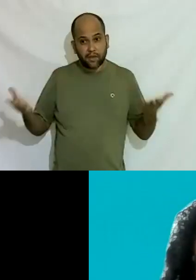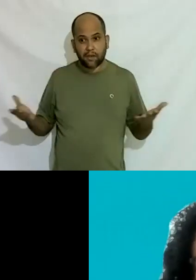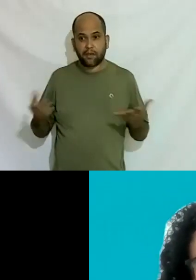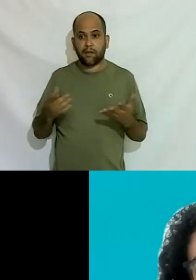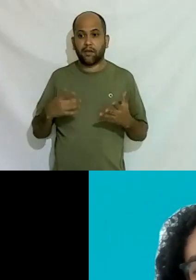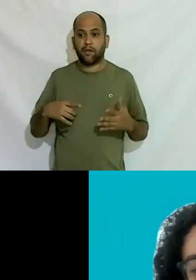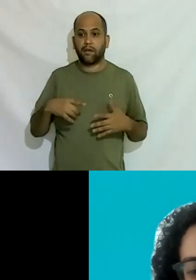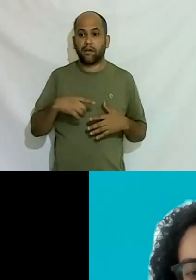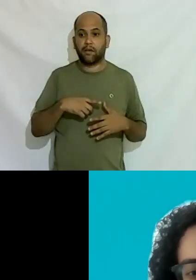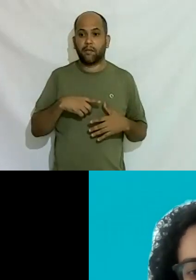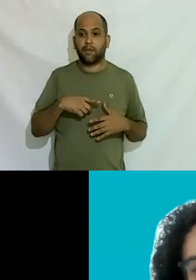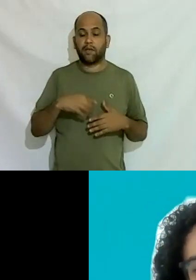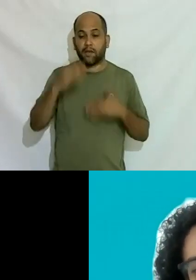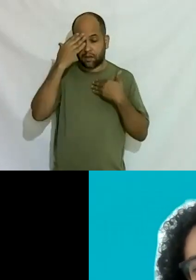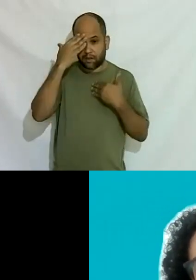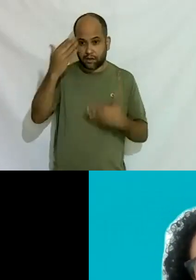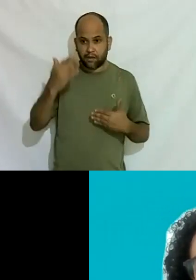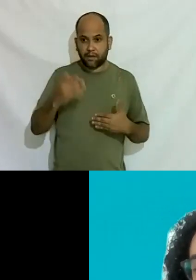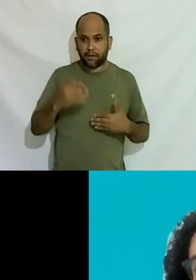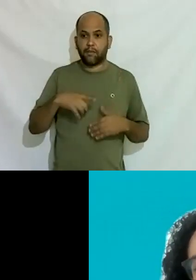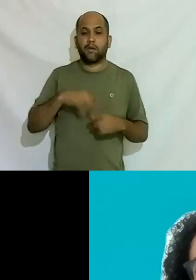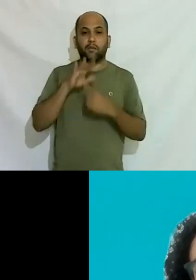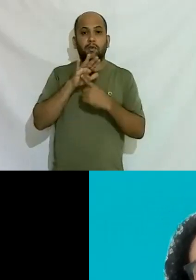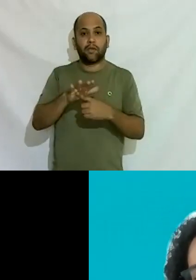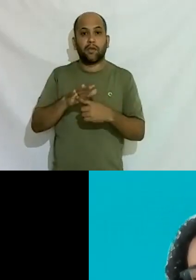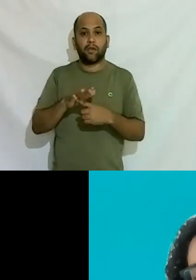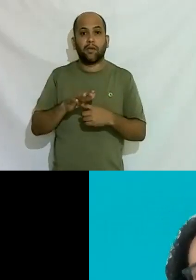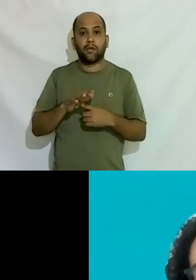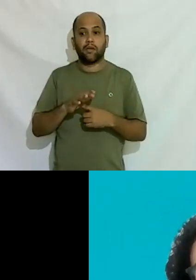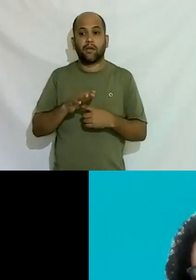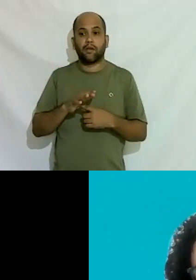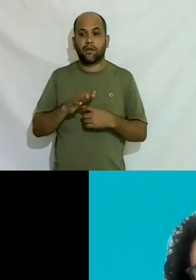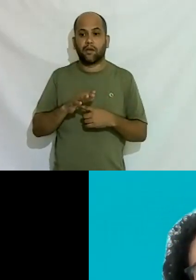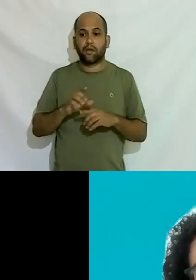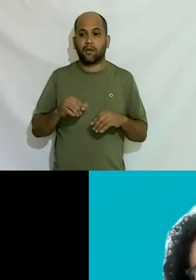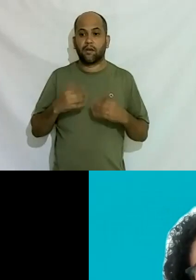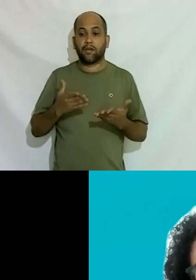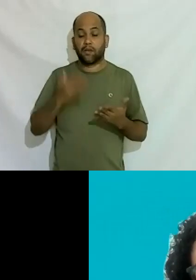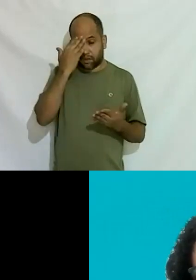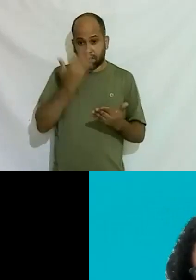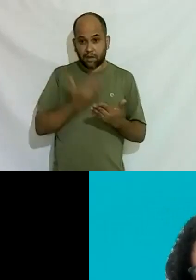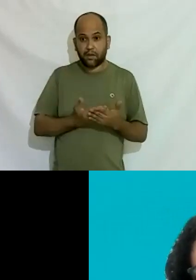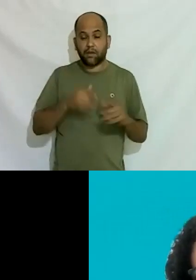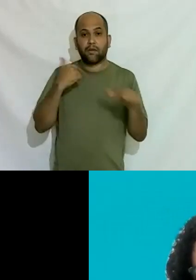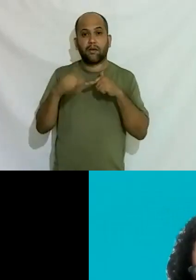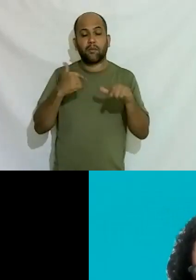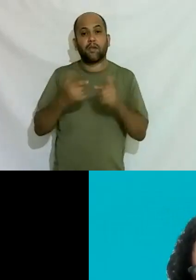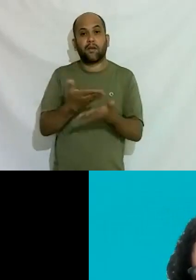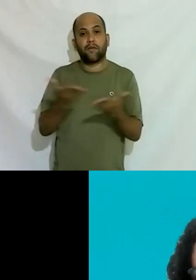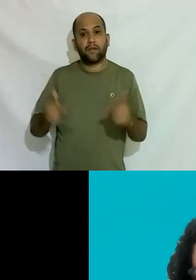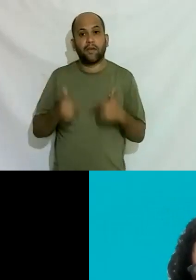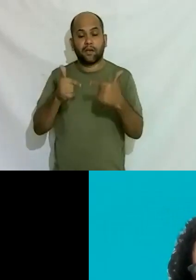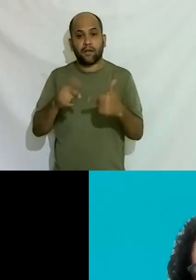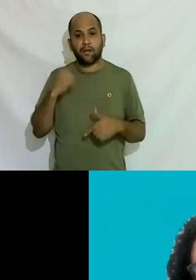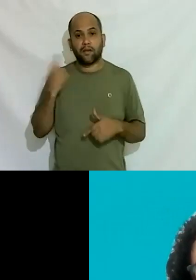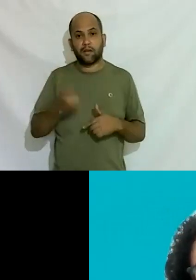agradecer e para demonstrar o quanto a gente acredita no trabalho que você faz e o quanto a gente